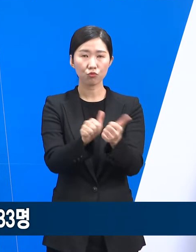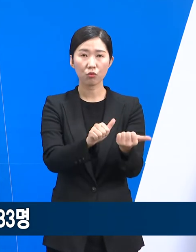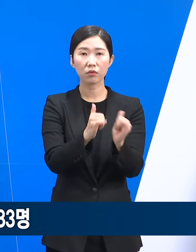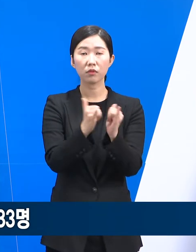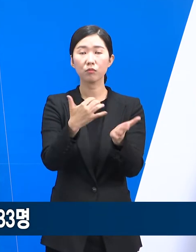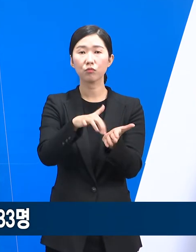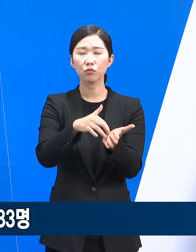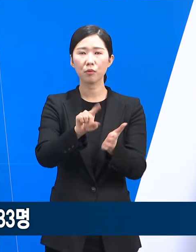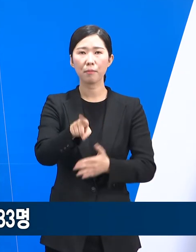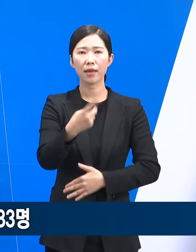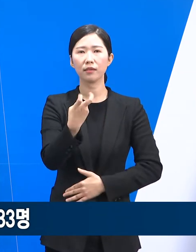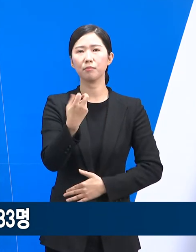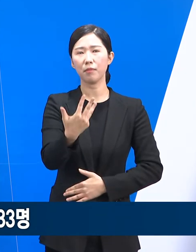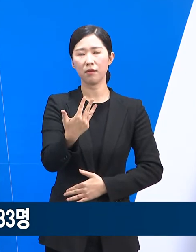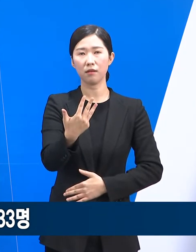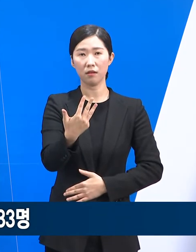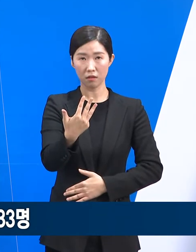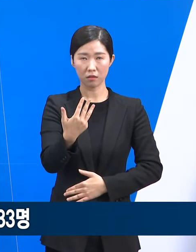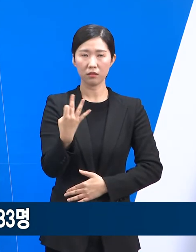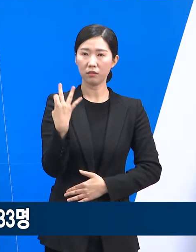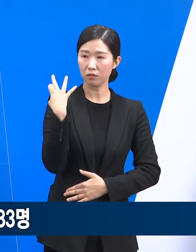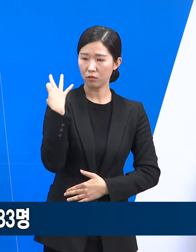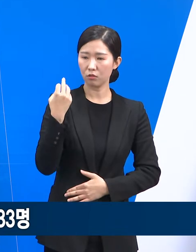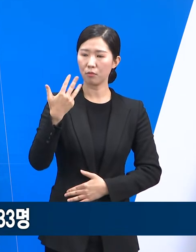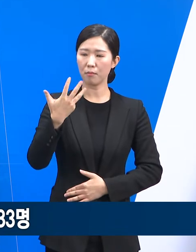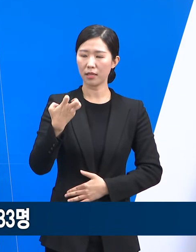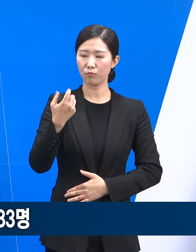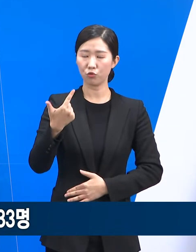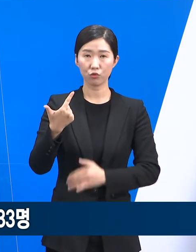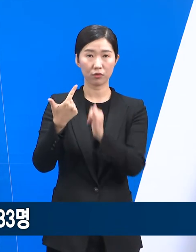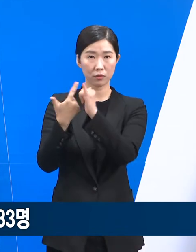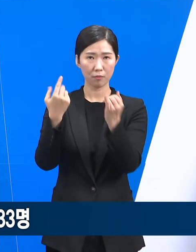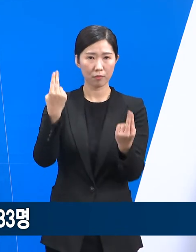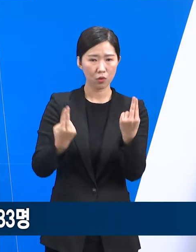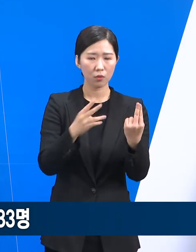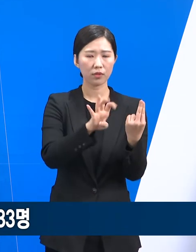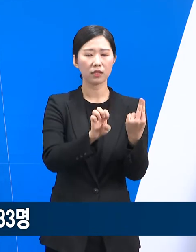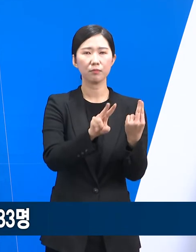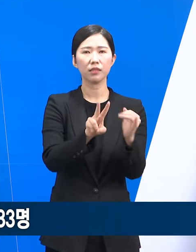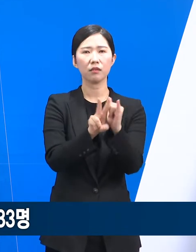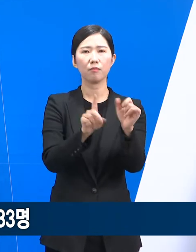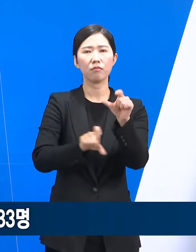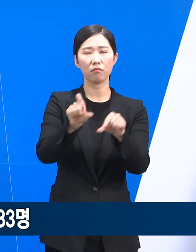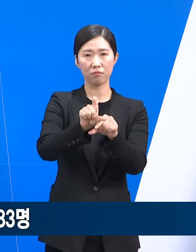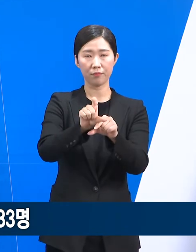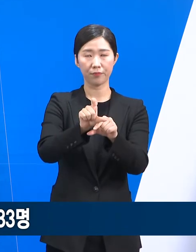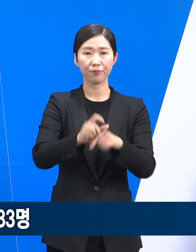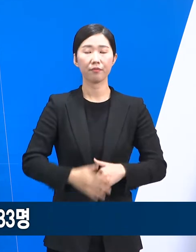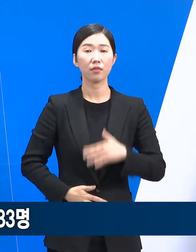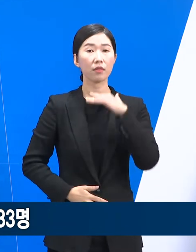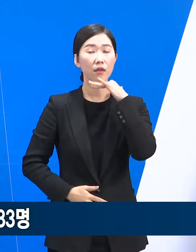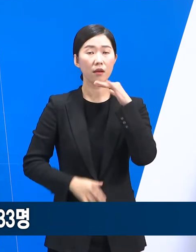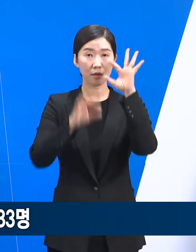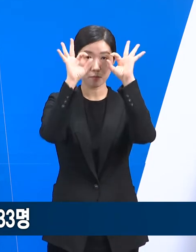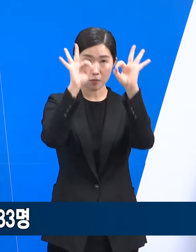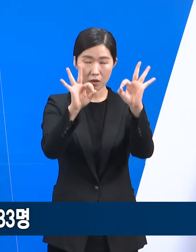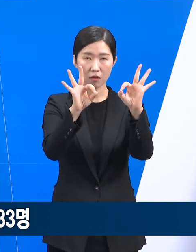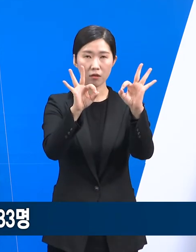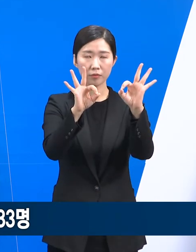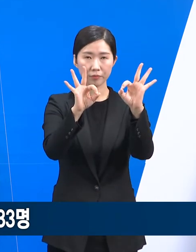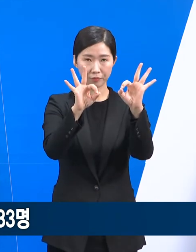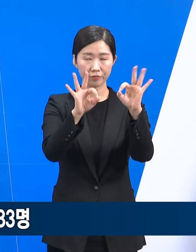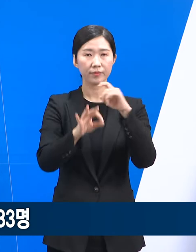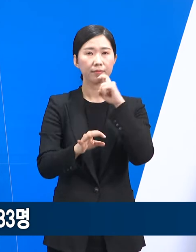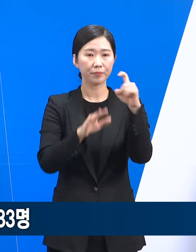도내 사망자는 128명으로 전주 86명 대비 42명 증가했습니다. 사망자 연령별 현황을